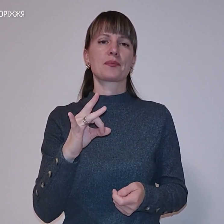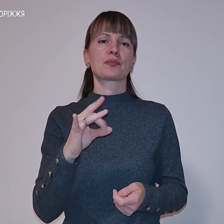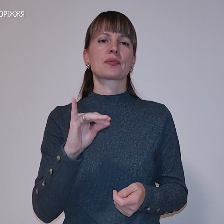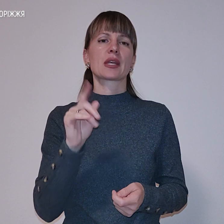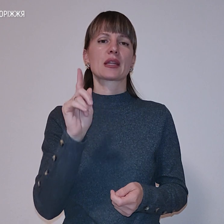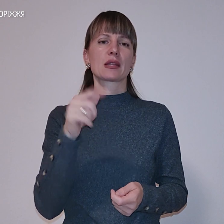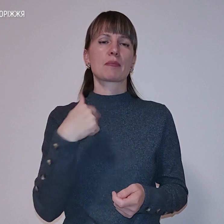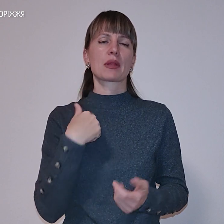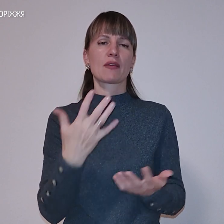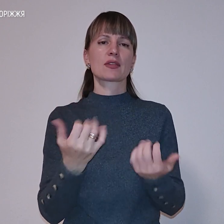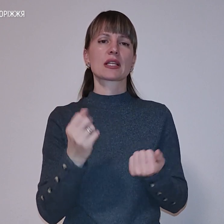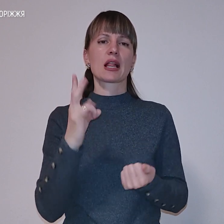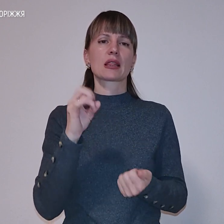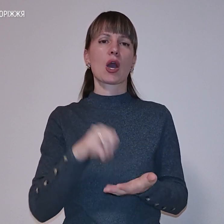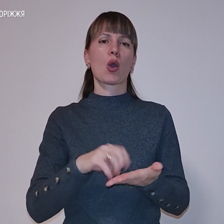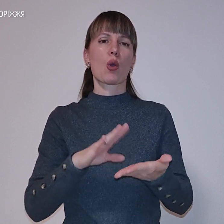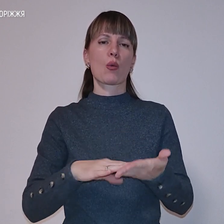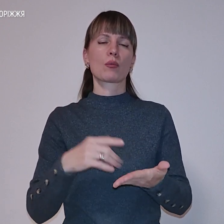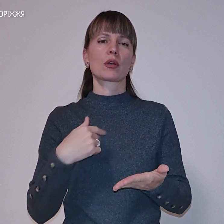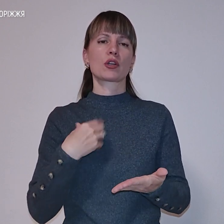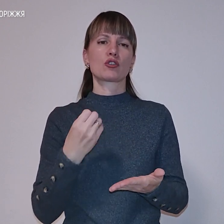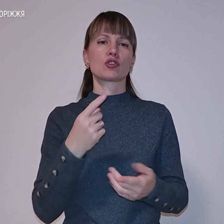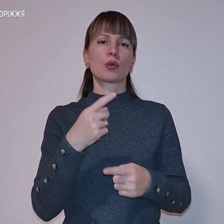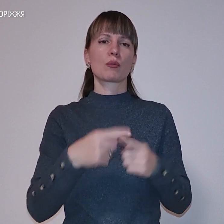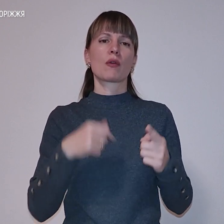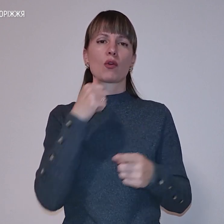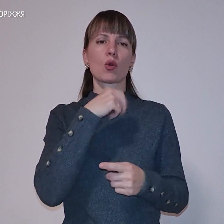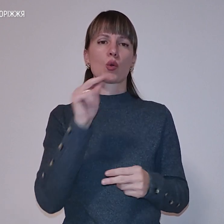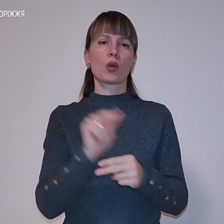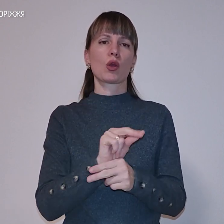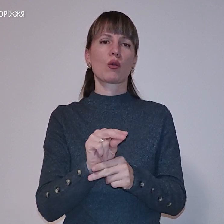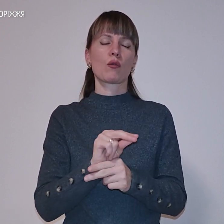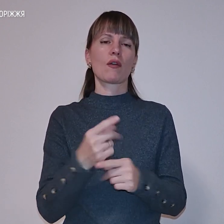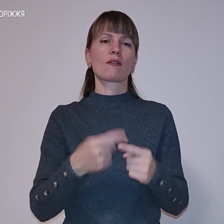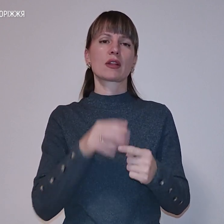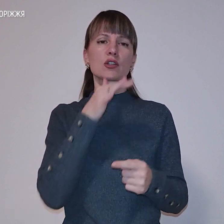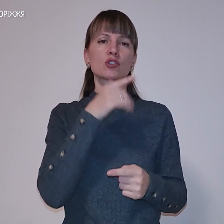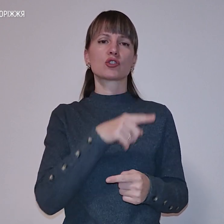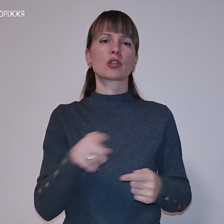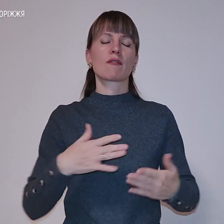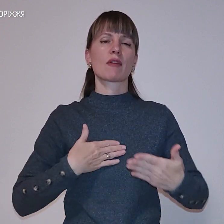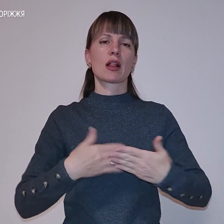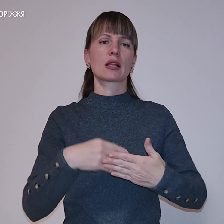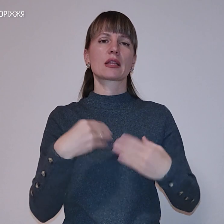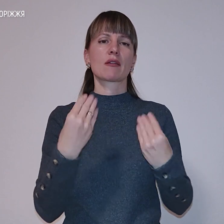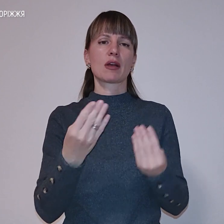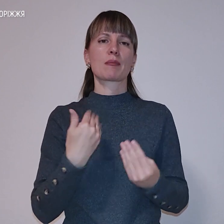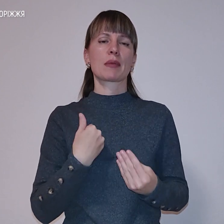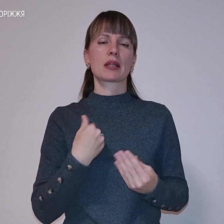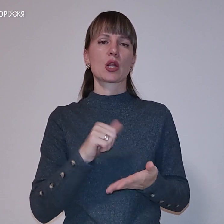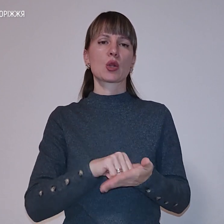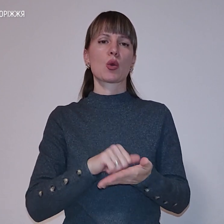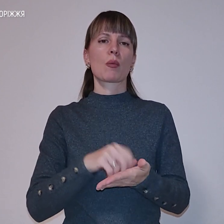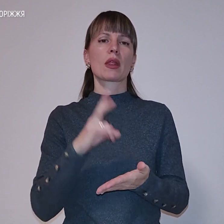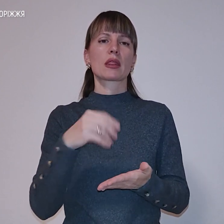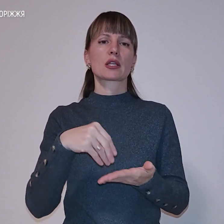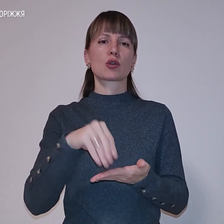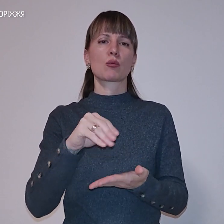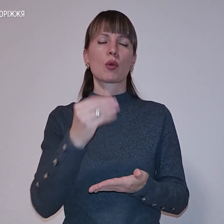там мене взяли на облік і я ще півроку лікувався. У цей час волонтери надавали мені сертифікати на закупівлю продуктів